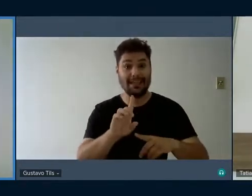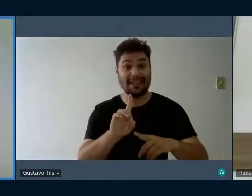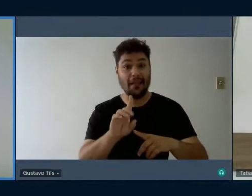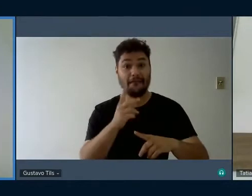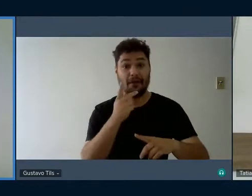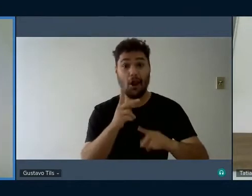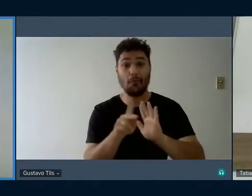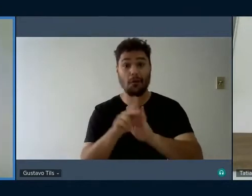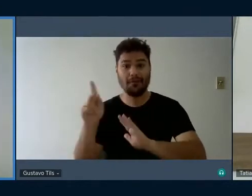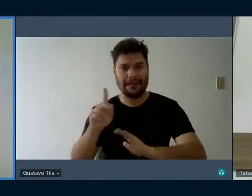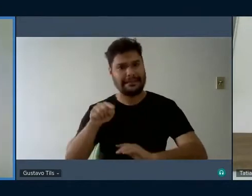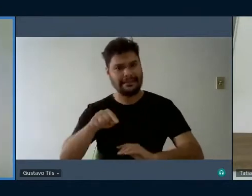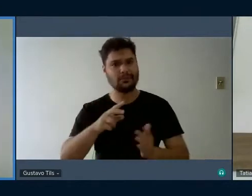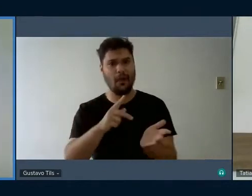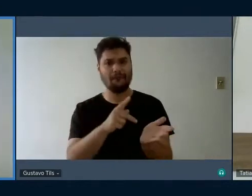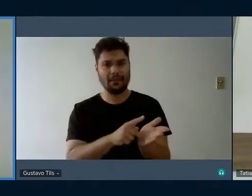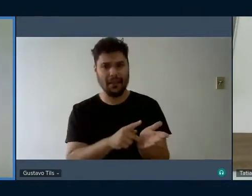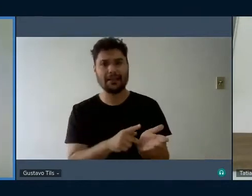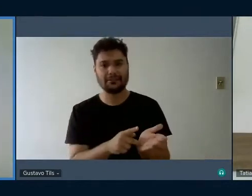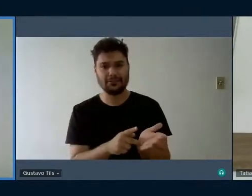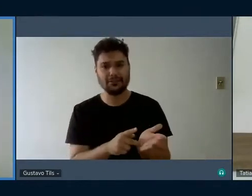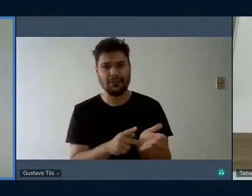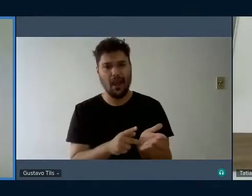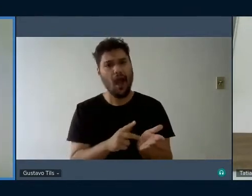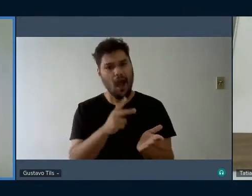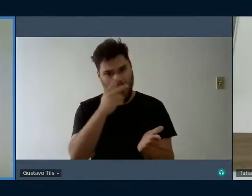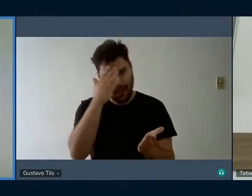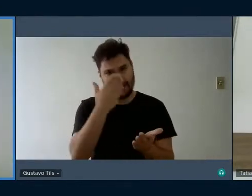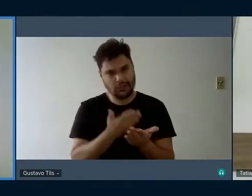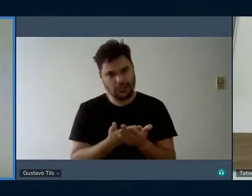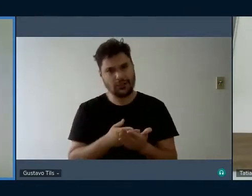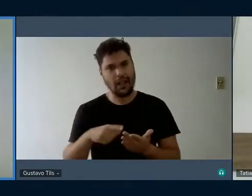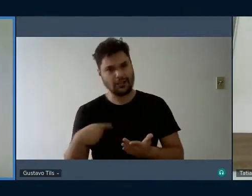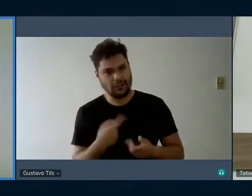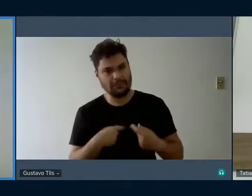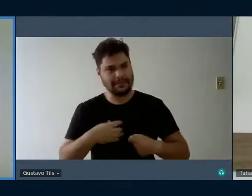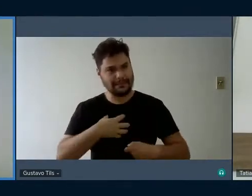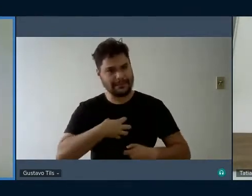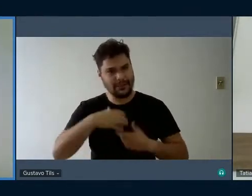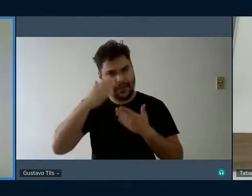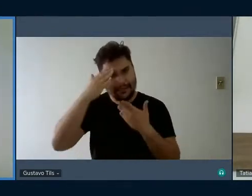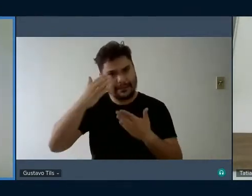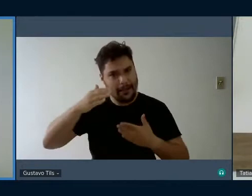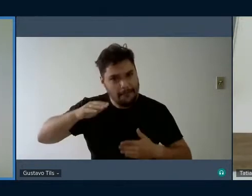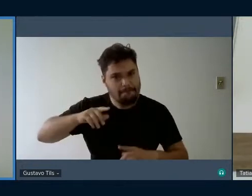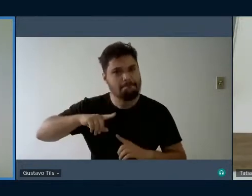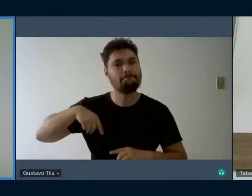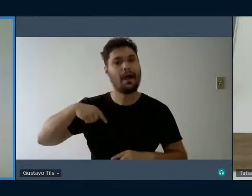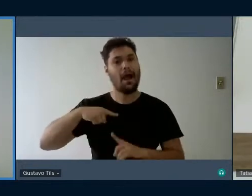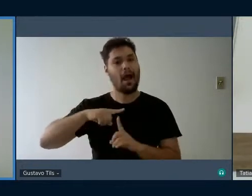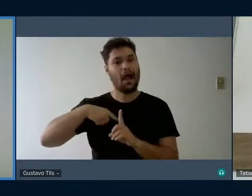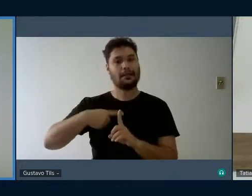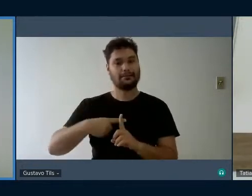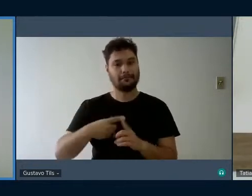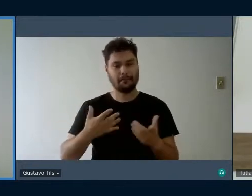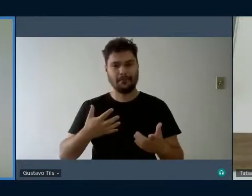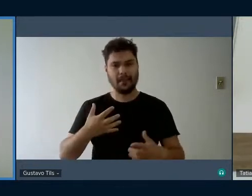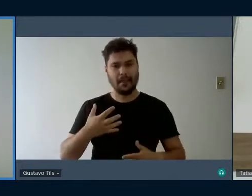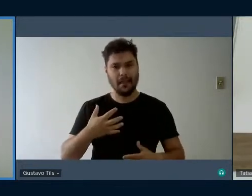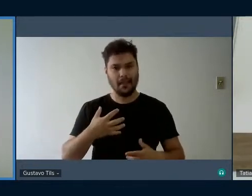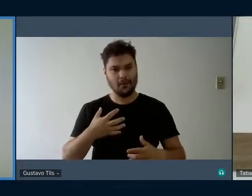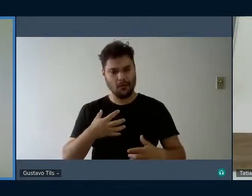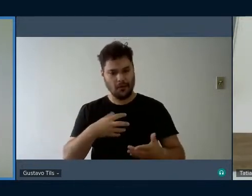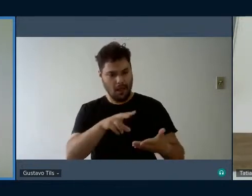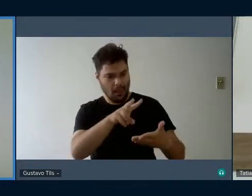e isso é verdade, acho que deveríamos nos agradecer mais, nunca senti, viu, Tati, tanta informalidade,